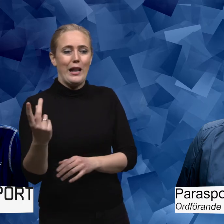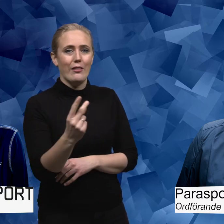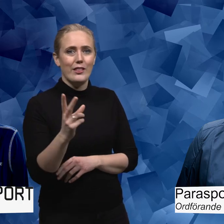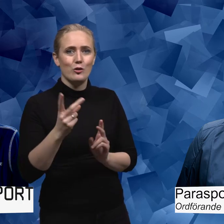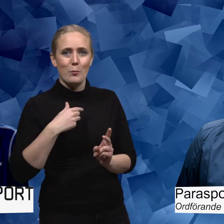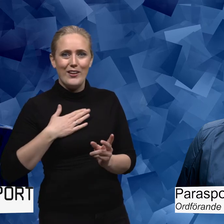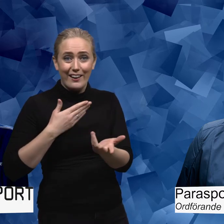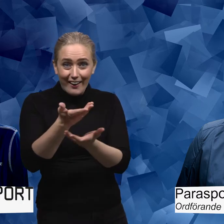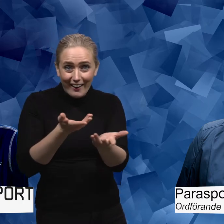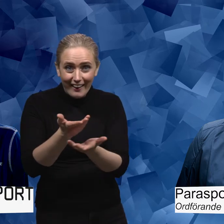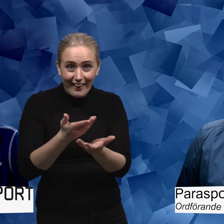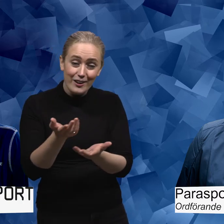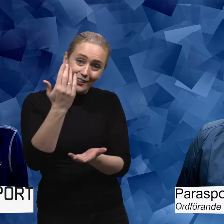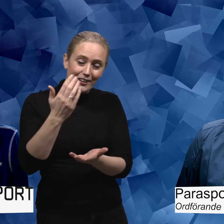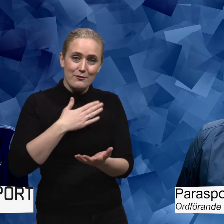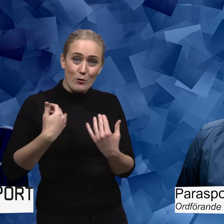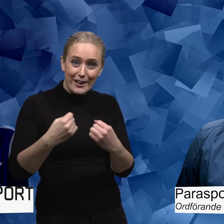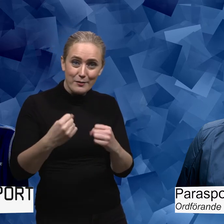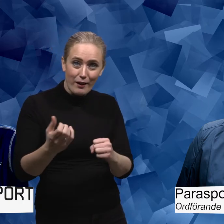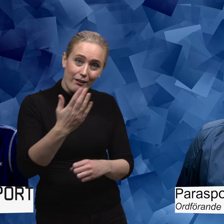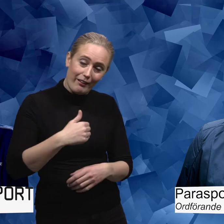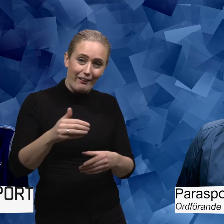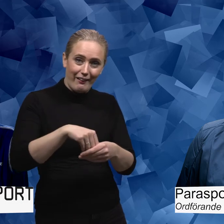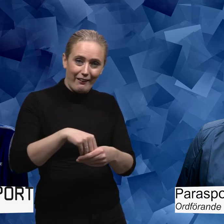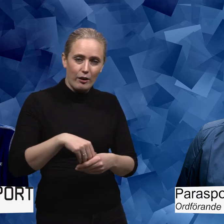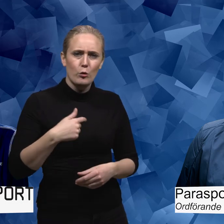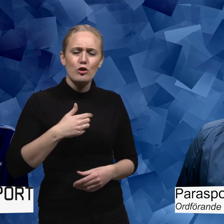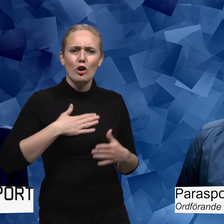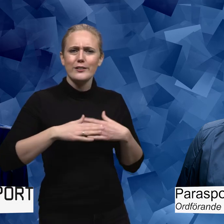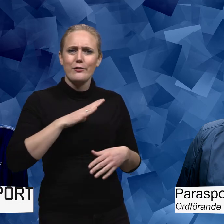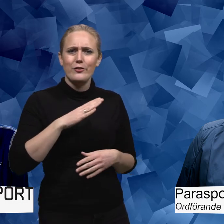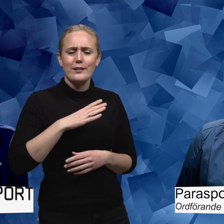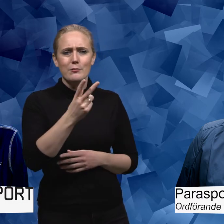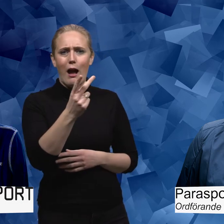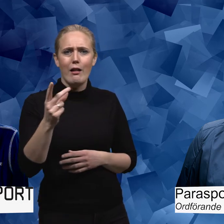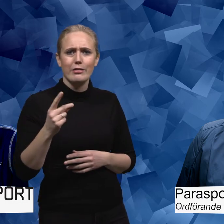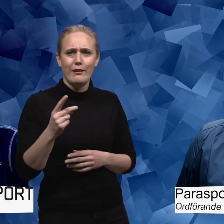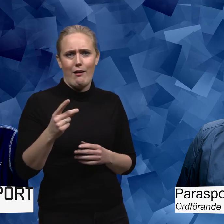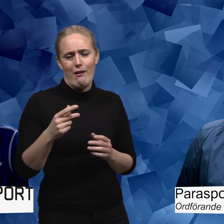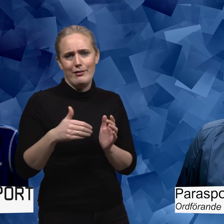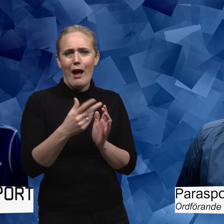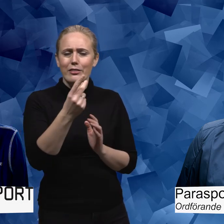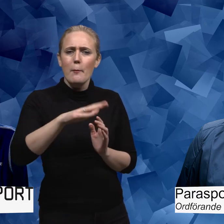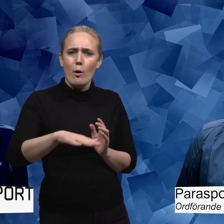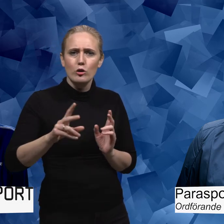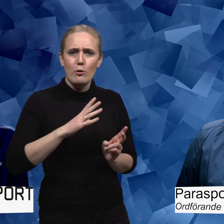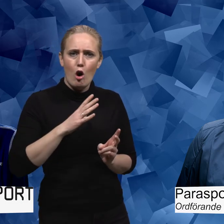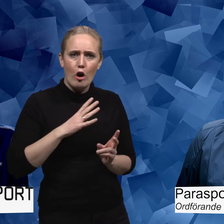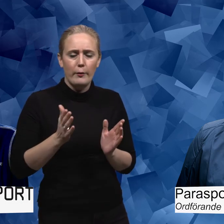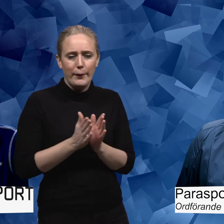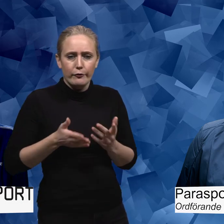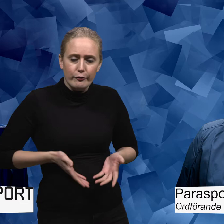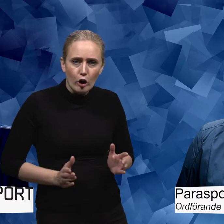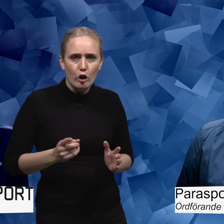dra in dig i den här rehabiliteringsverksamheten. Jag skulle önska att det fanns något motsvarande för barn med andra och medfödda funktionsnedsättningar också.